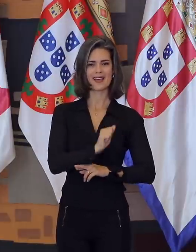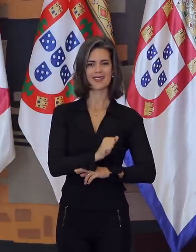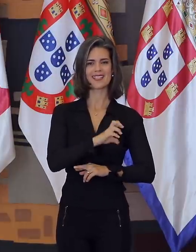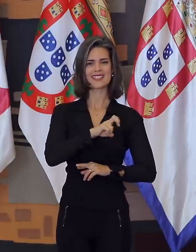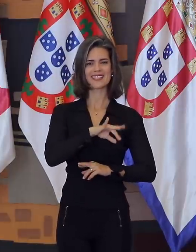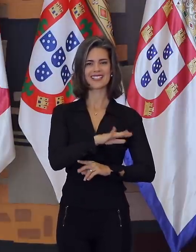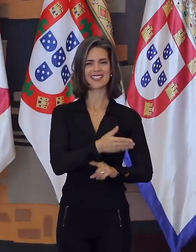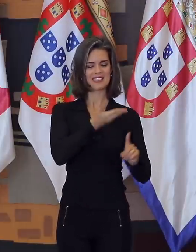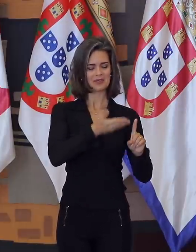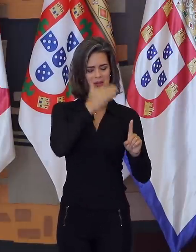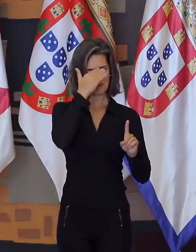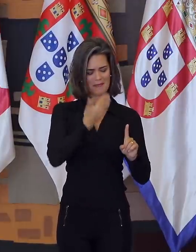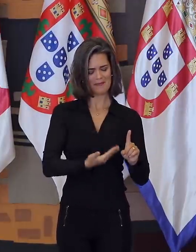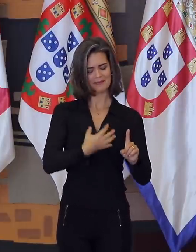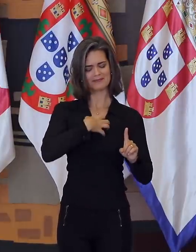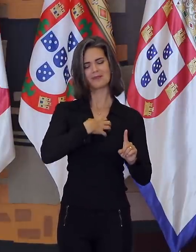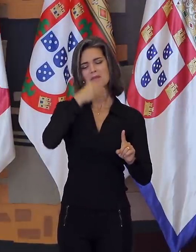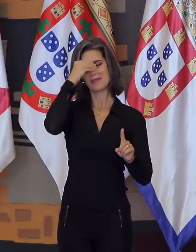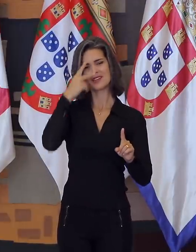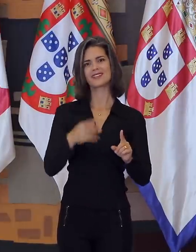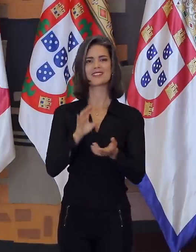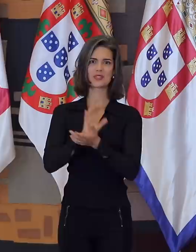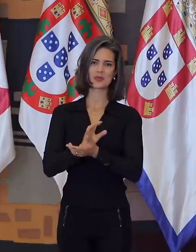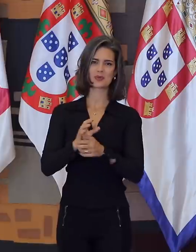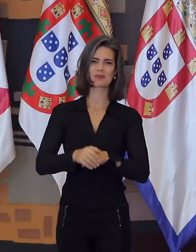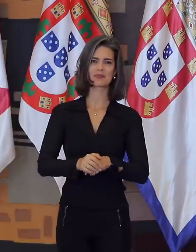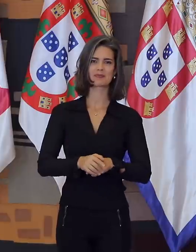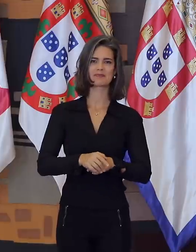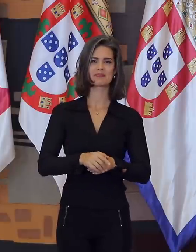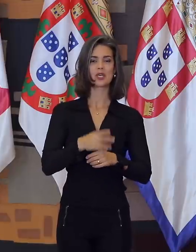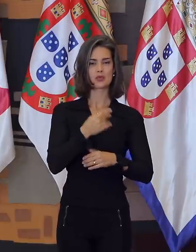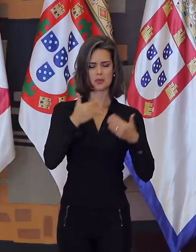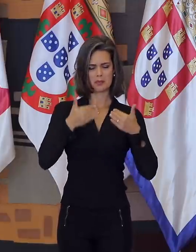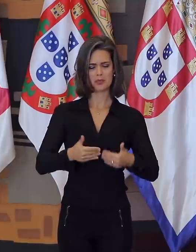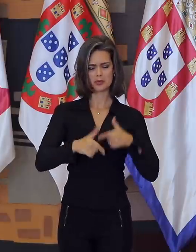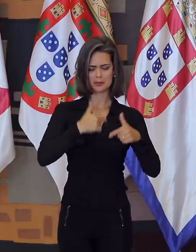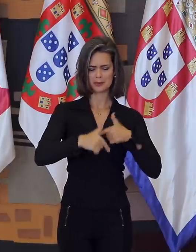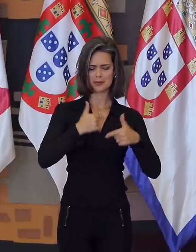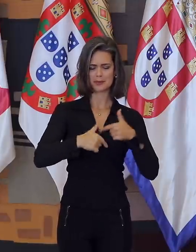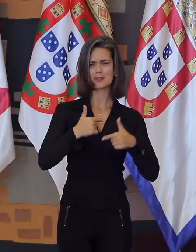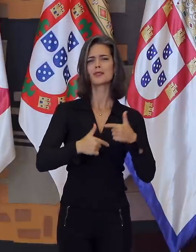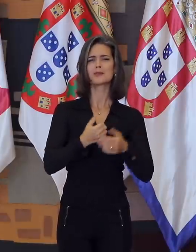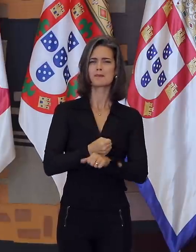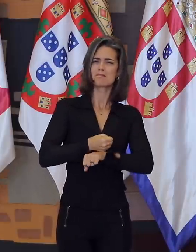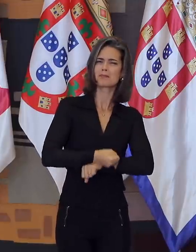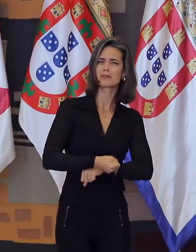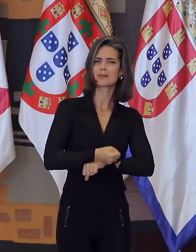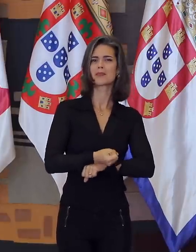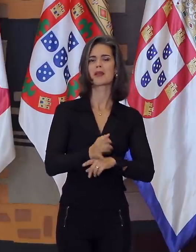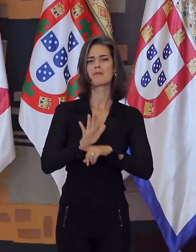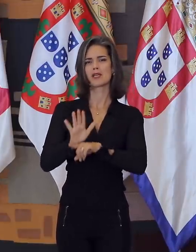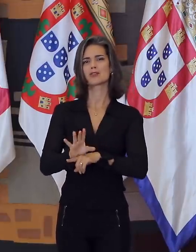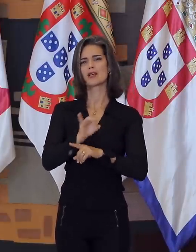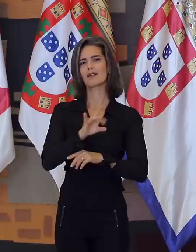honra é ter a senhora como madrinha desta turma. A excelência de suas posturas e o trabalho incansável na defesa de cada diplomata